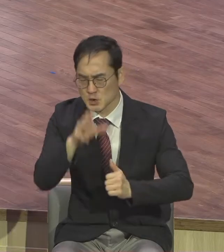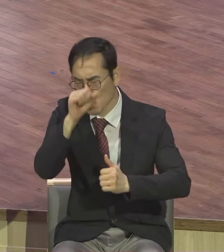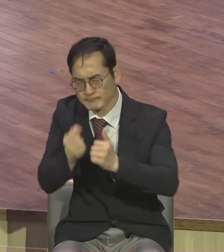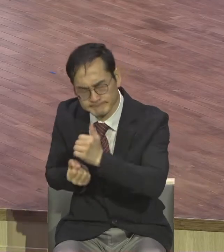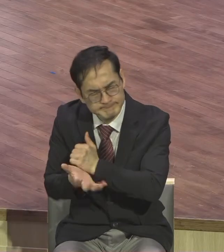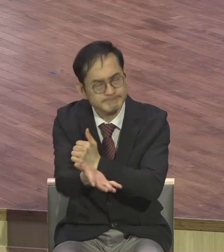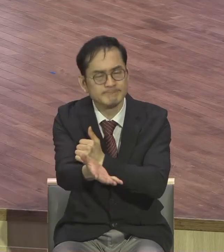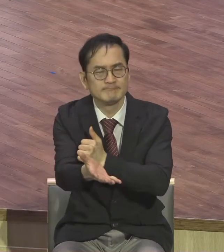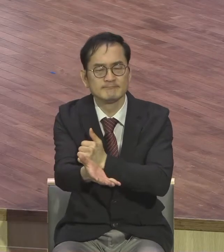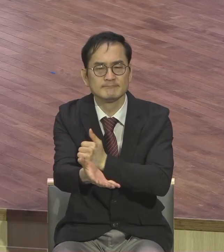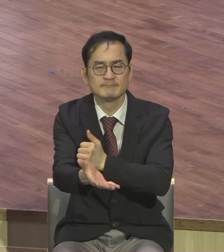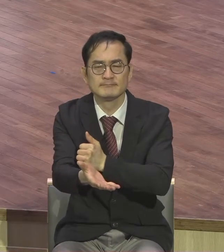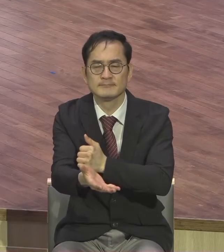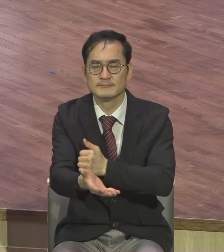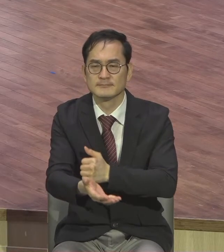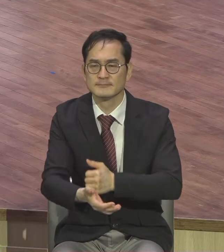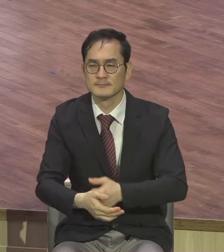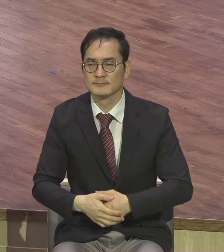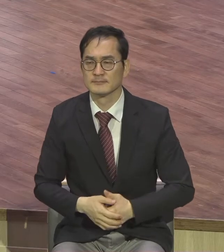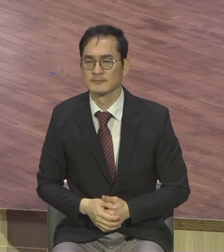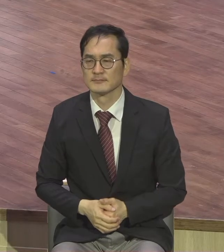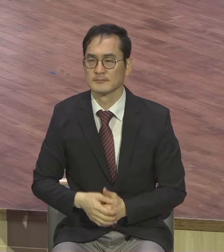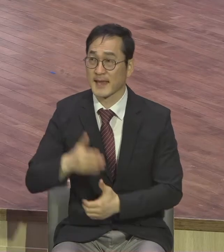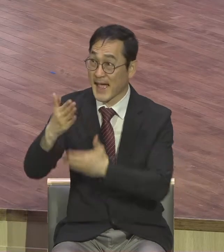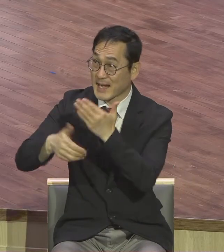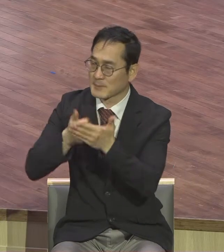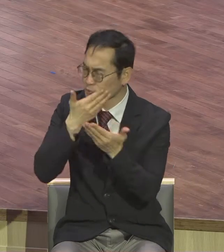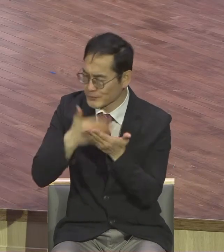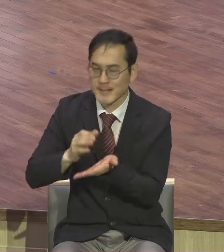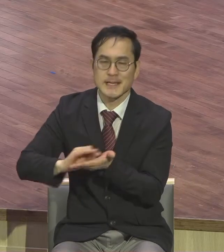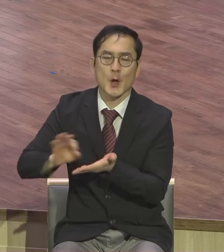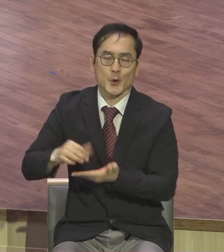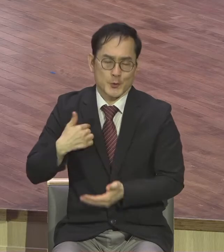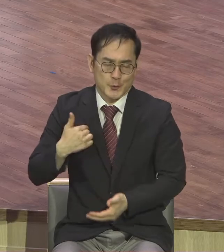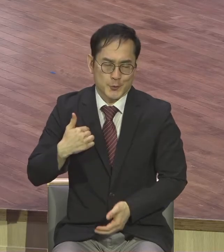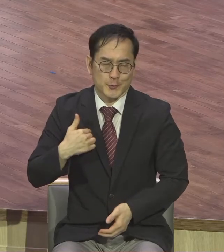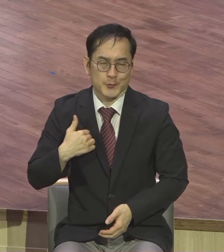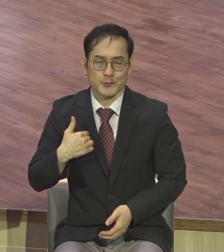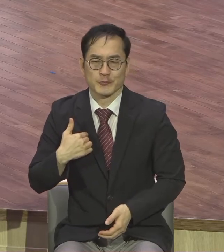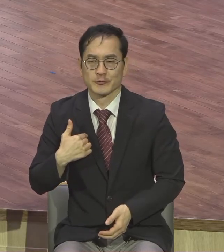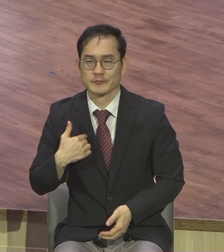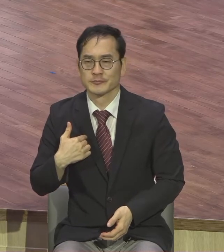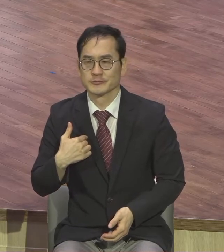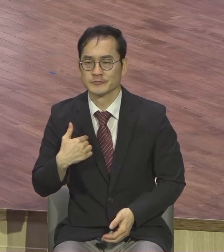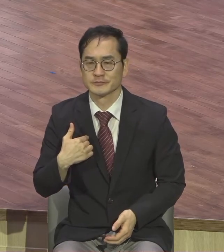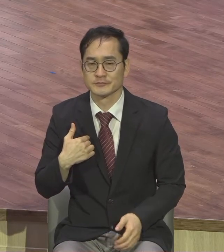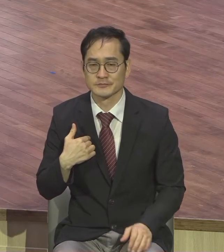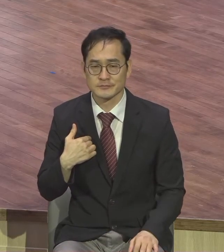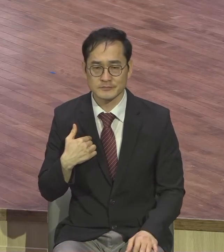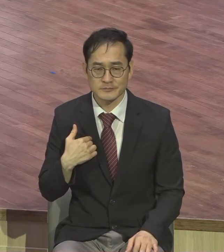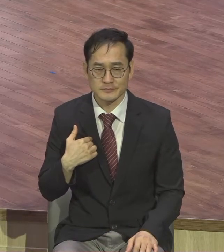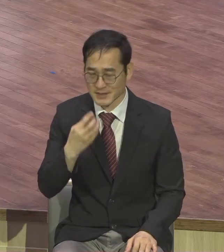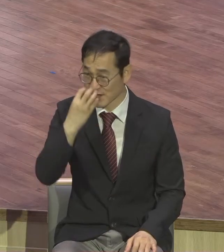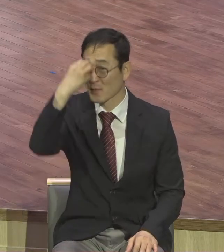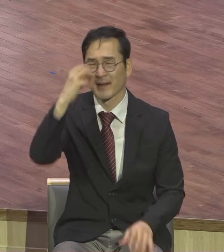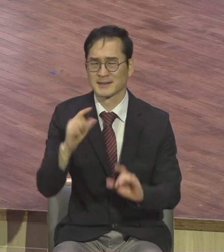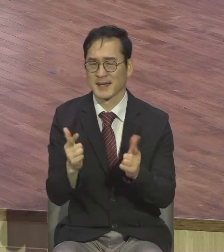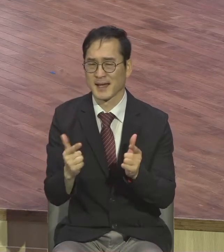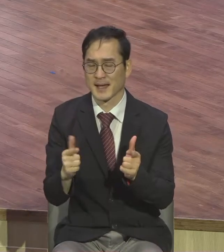안 돼 이 교회 내가 하나님께서 내가 기세이 돼 이런 사람이 금방진 거 아니에요 그 사람은 믿음 있는 사람이에요